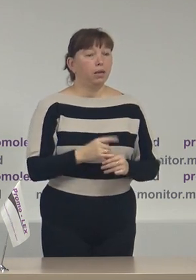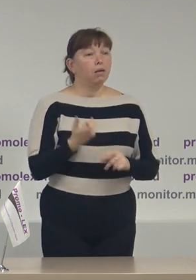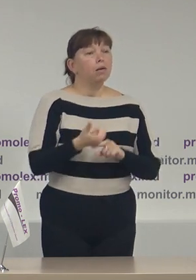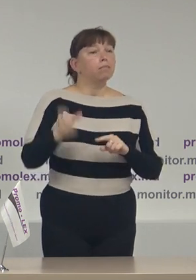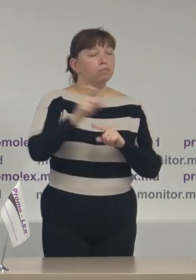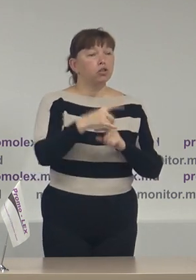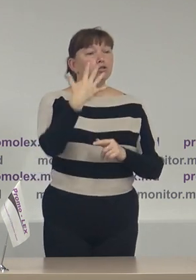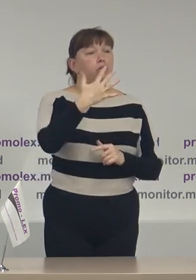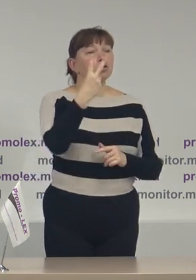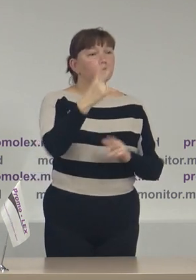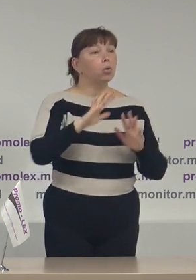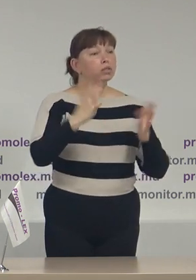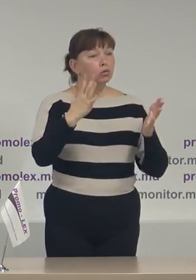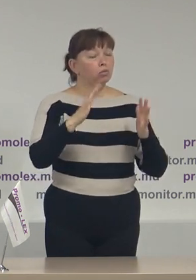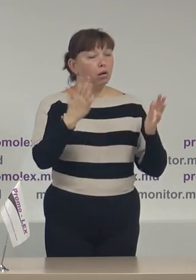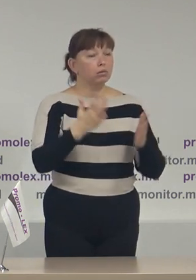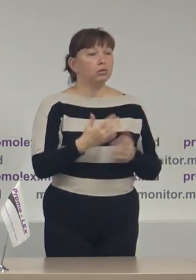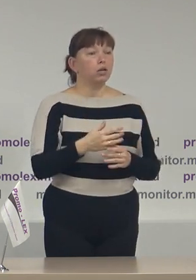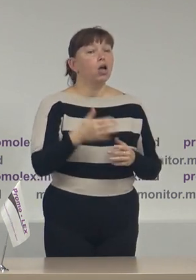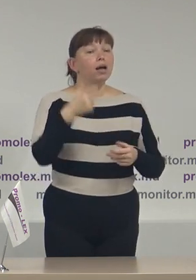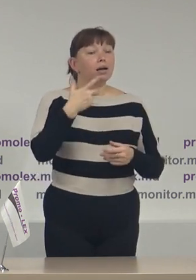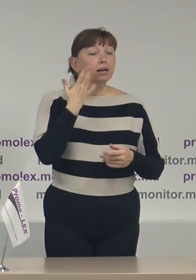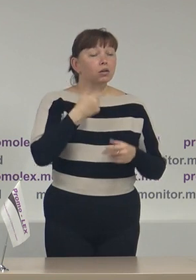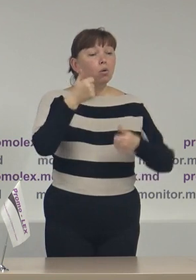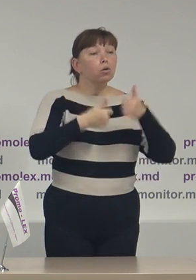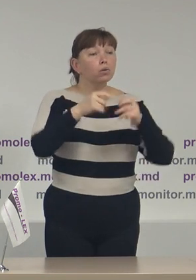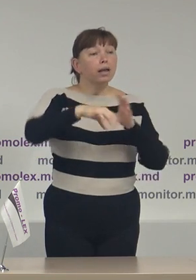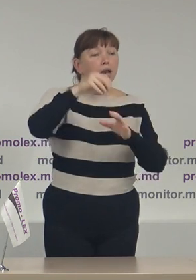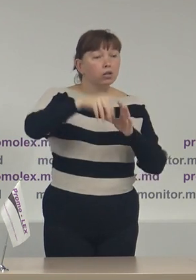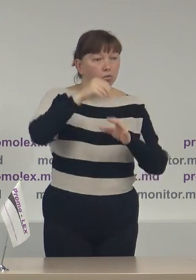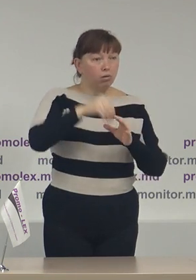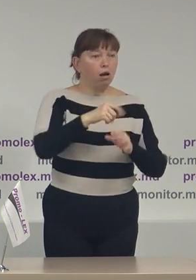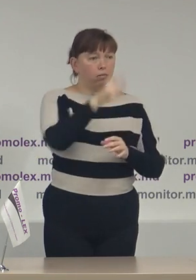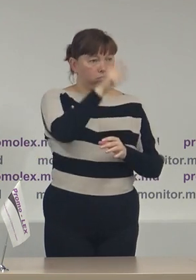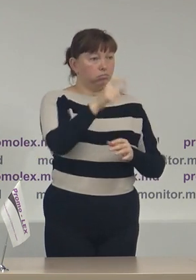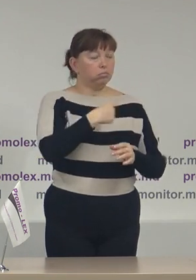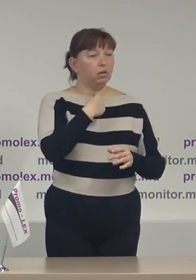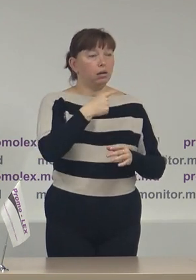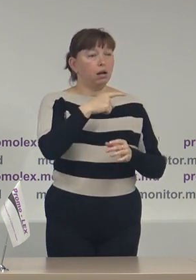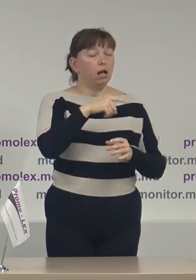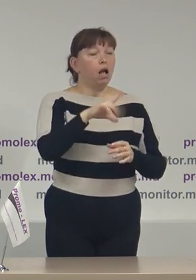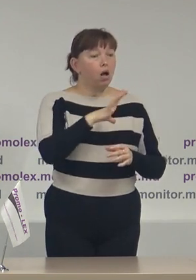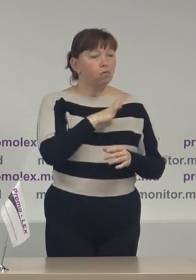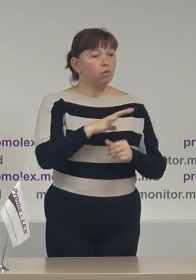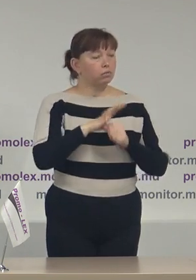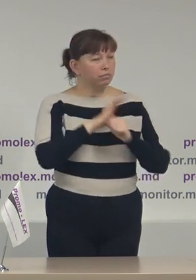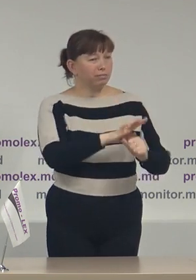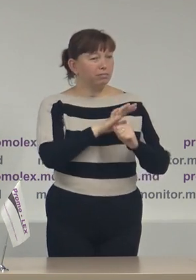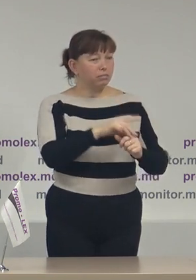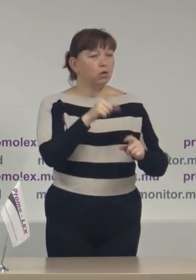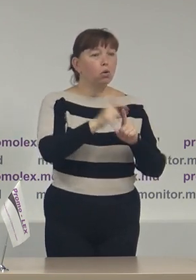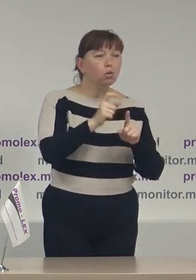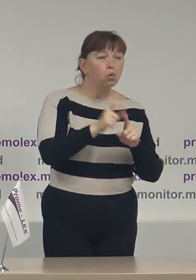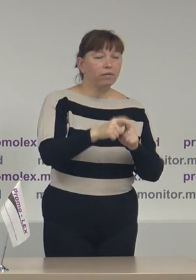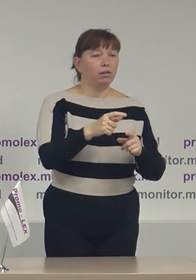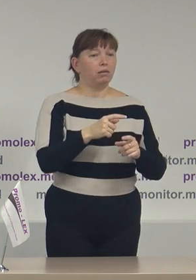parte 52 situații noi în care concurenții electorale, candidații nemijlocită, au folosit discursul de ură și instigare